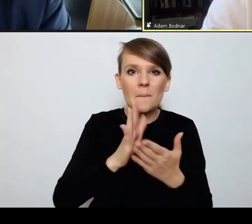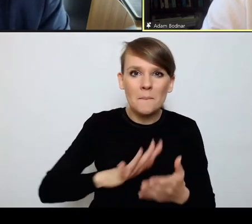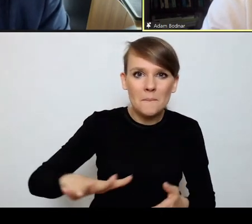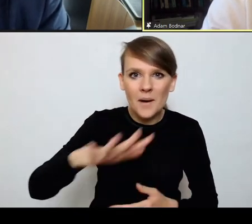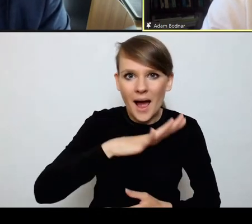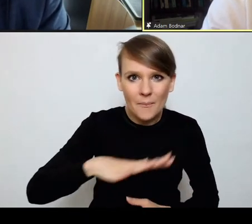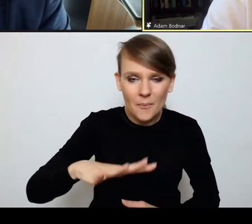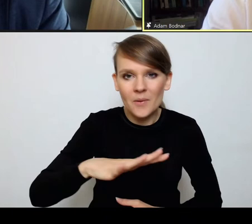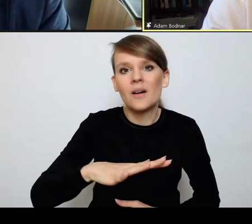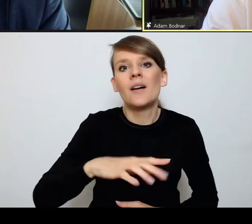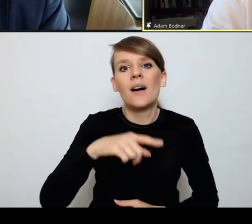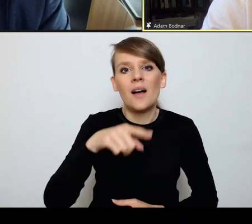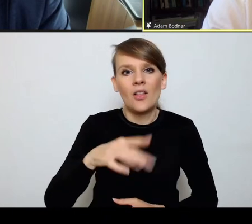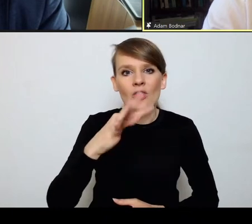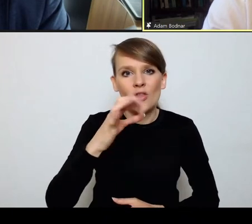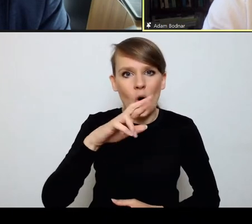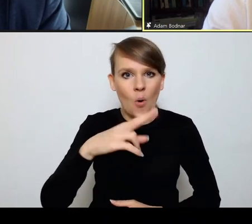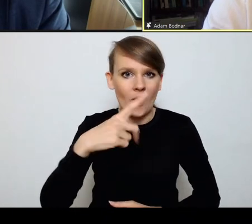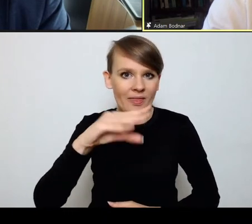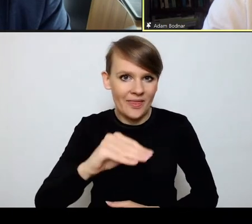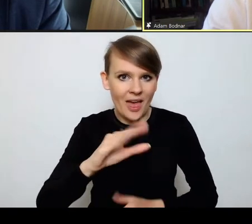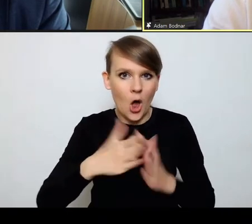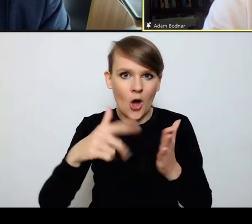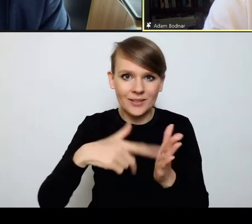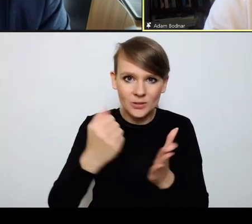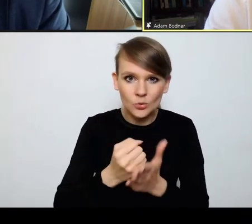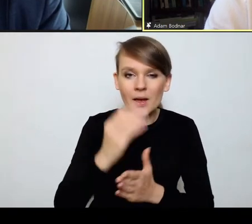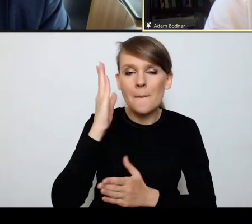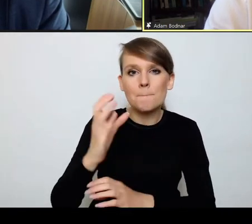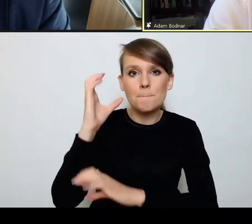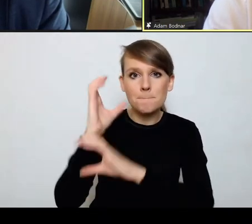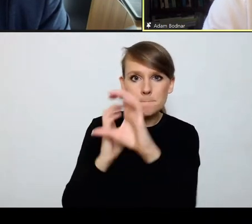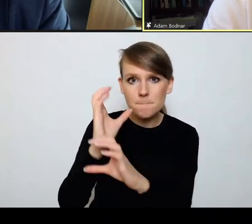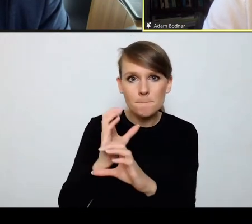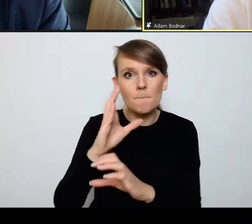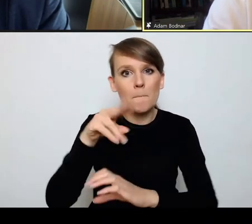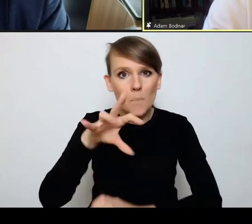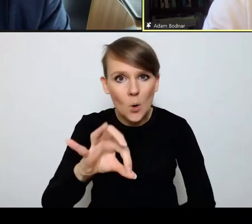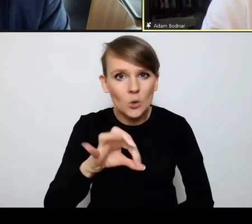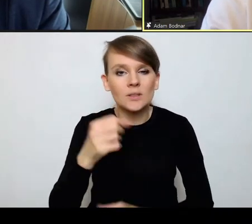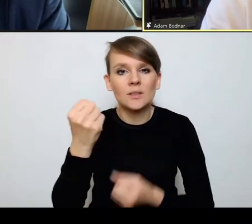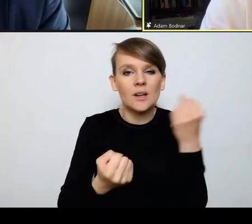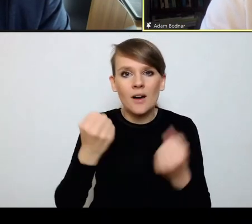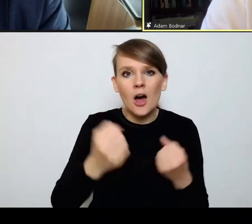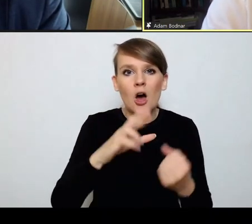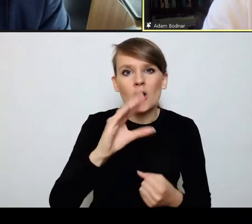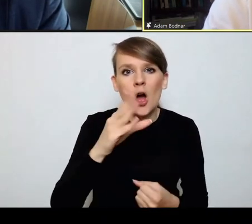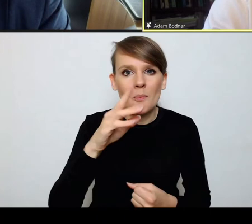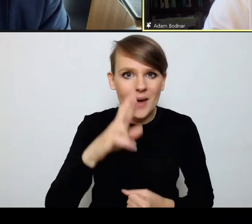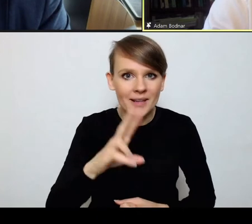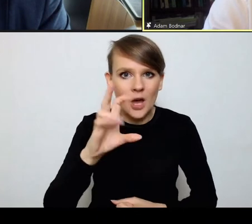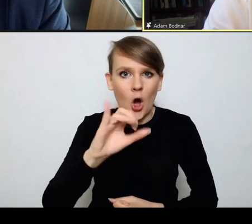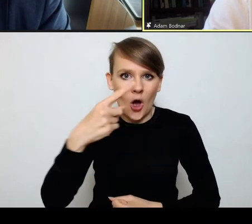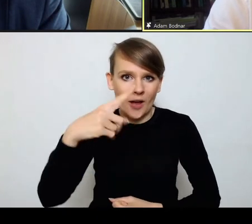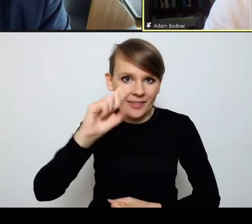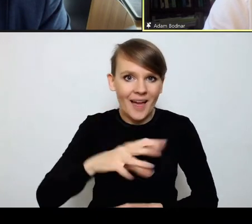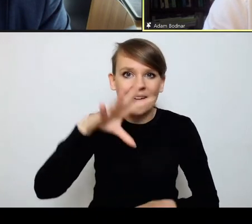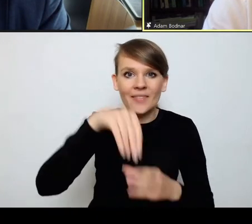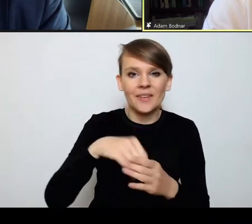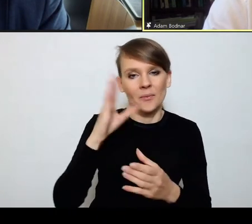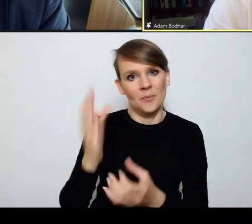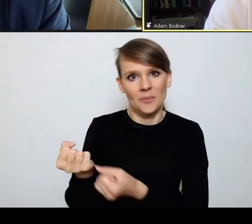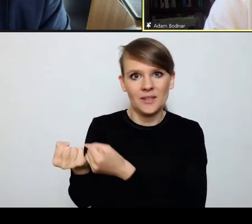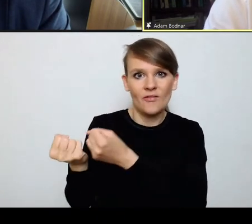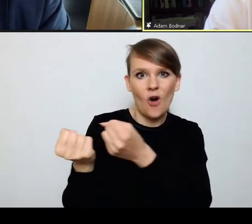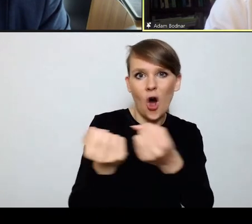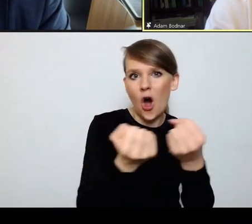Constitucie, będzie jeździł bus, którym będzie kierował pan Robert Hojda i będzie włożona nim właśnie Konstytucja i